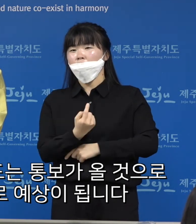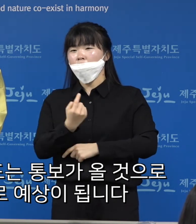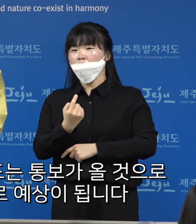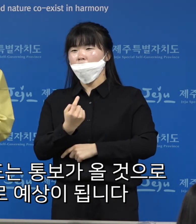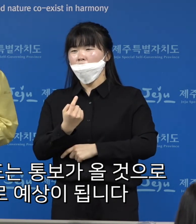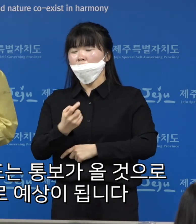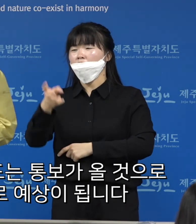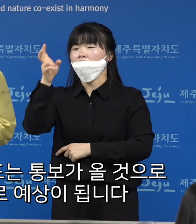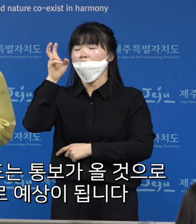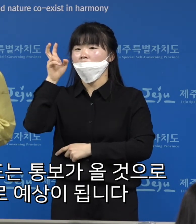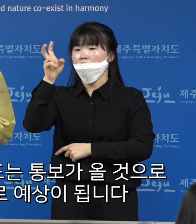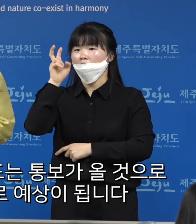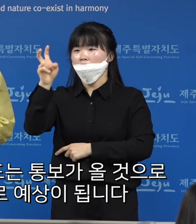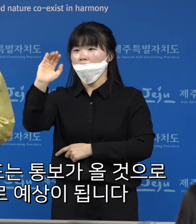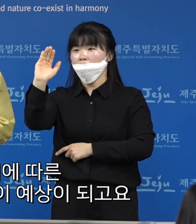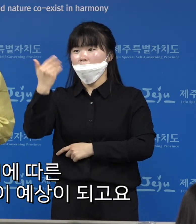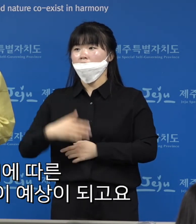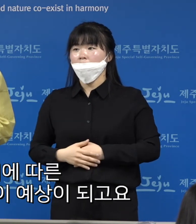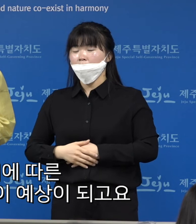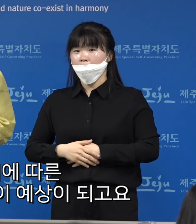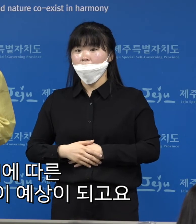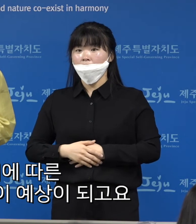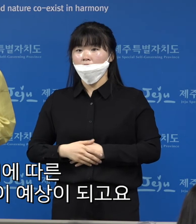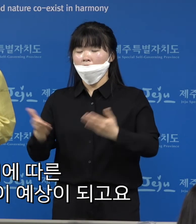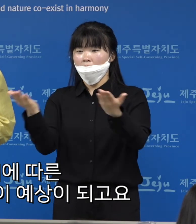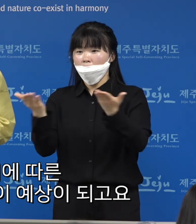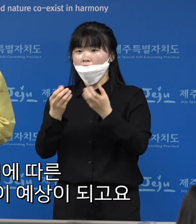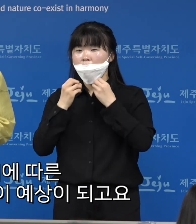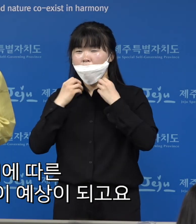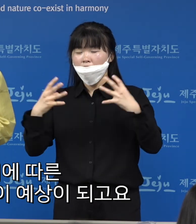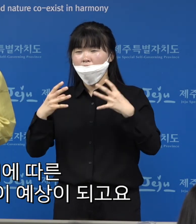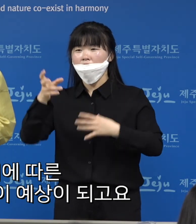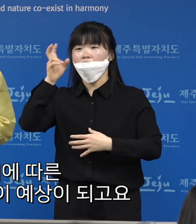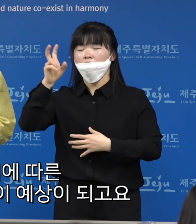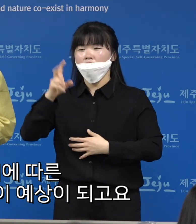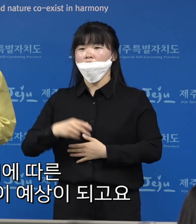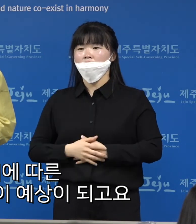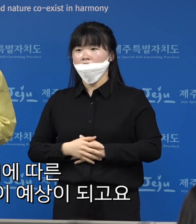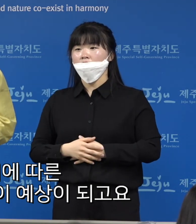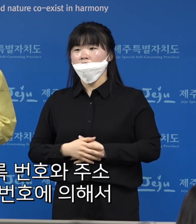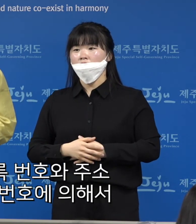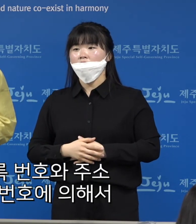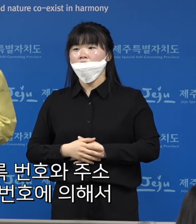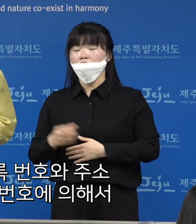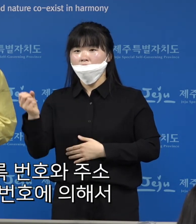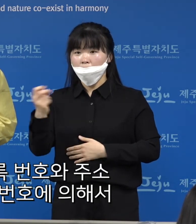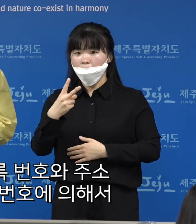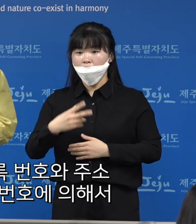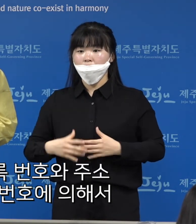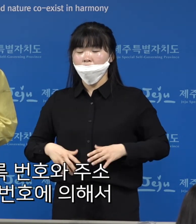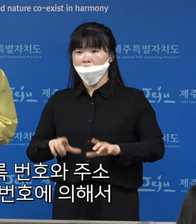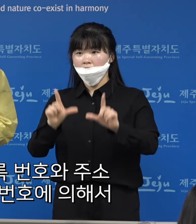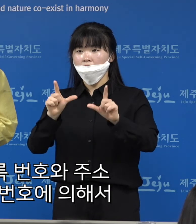잠정적으로 예상이 됩니다. 이에 따른 업무 폭증이 예상이 되고요. 또 주민등록